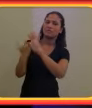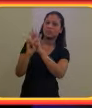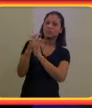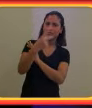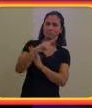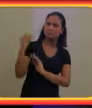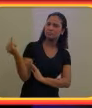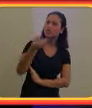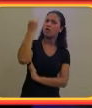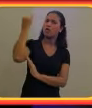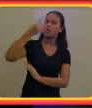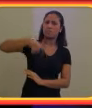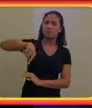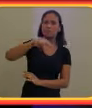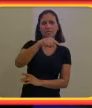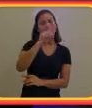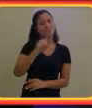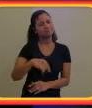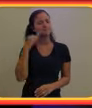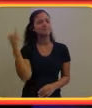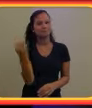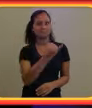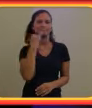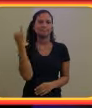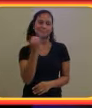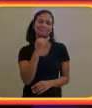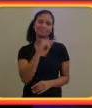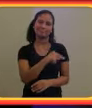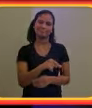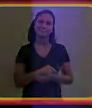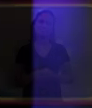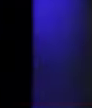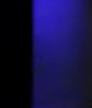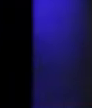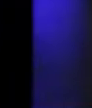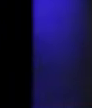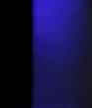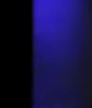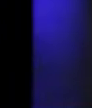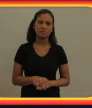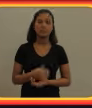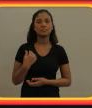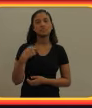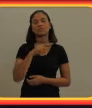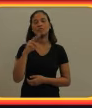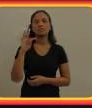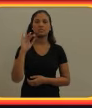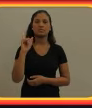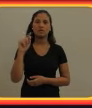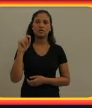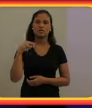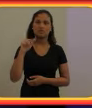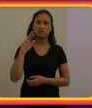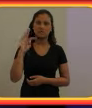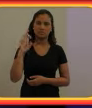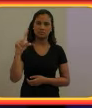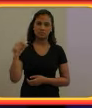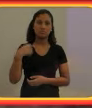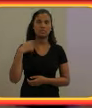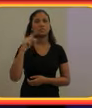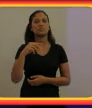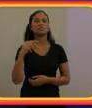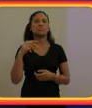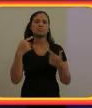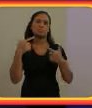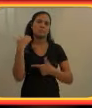E é um momento que eles também mostram a identidade dele, valoriza esse momento, que é muito importante. Meu nome é Thiago Martello, eu sou bancário,